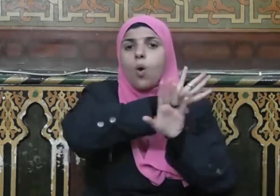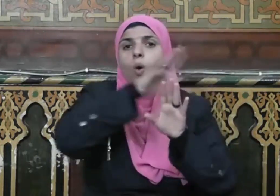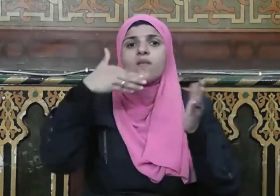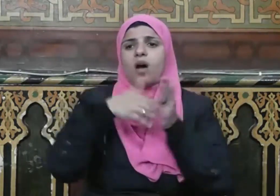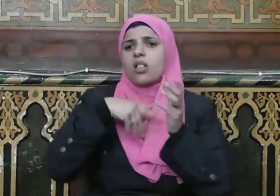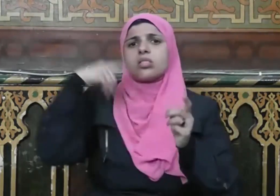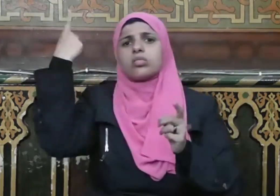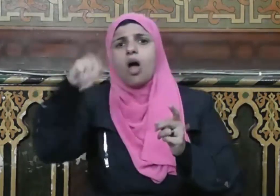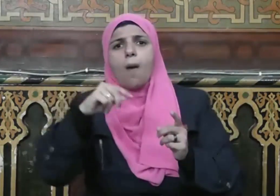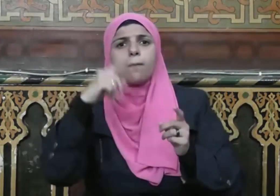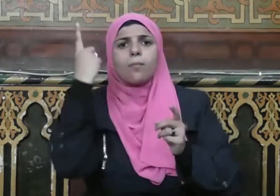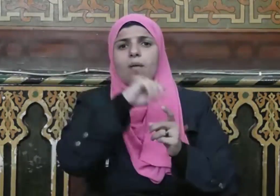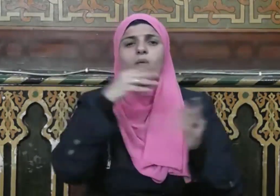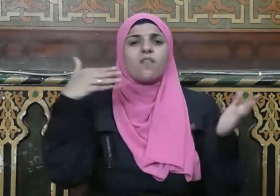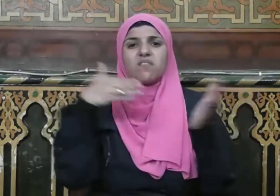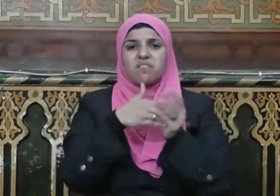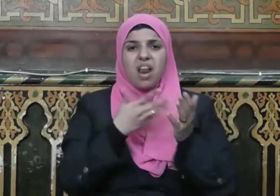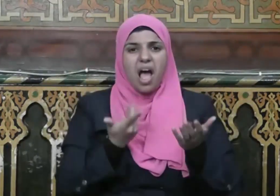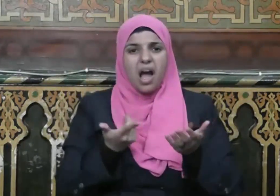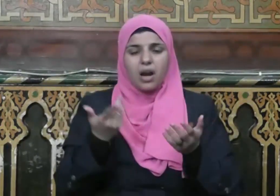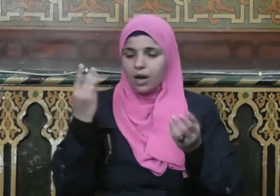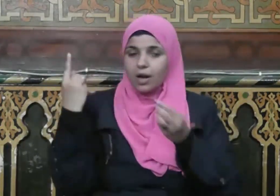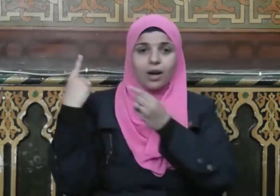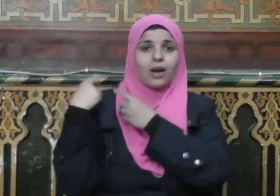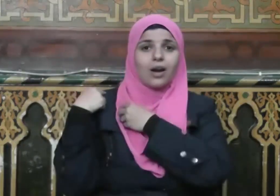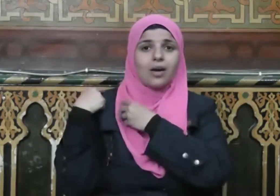هذا فيقعد فيقتص